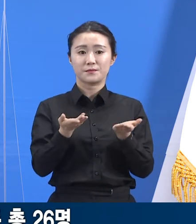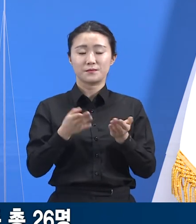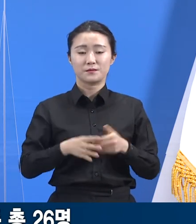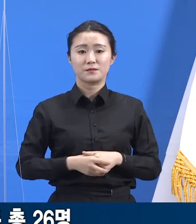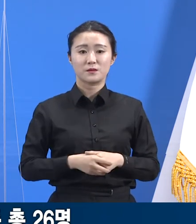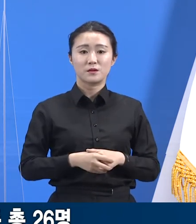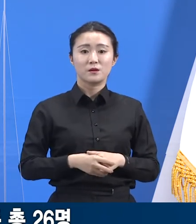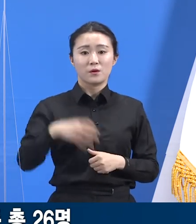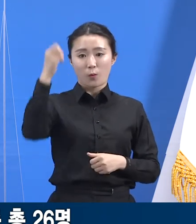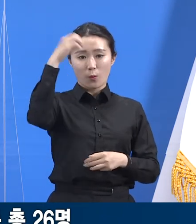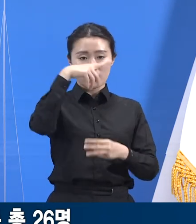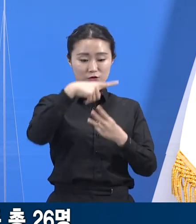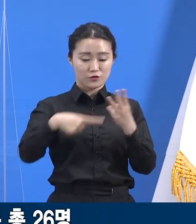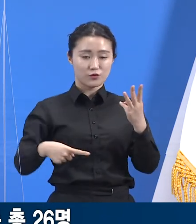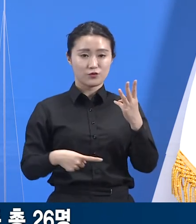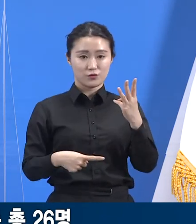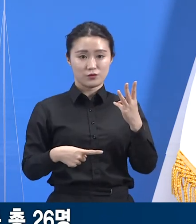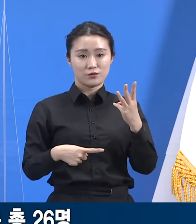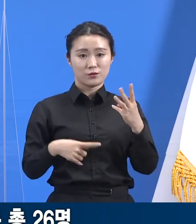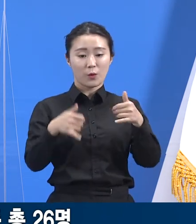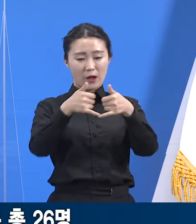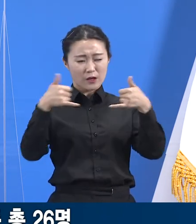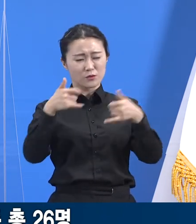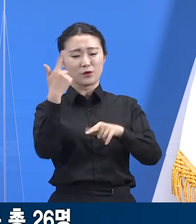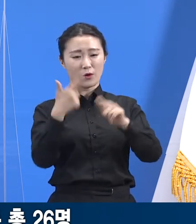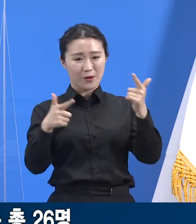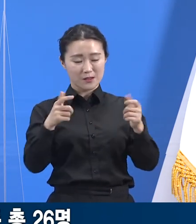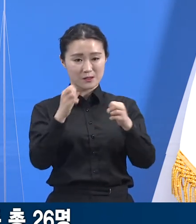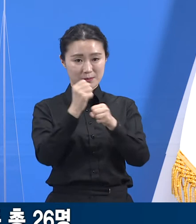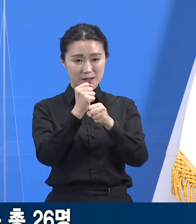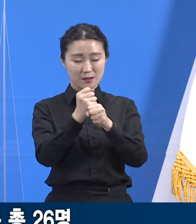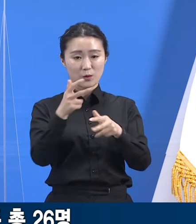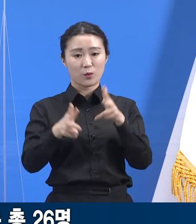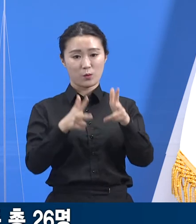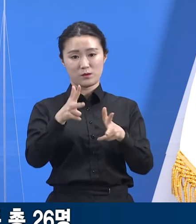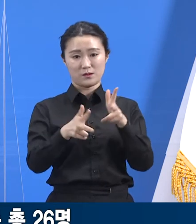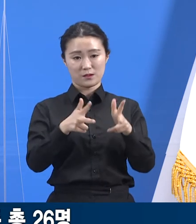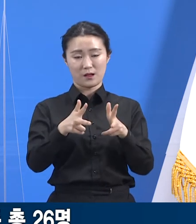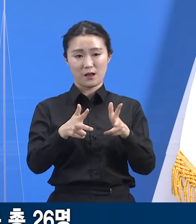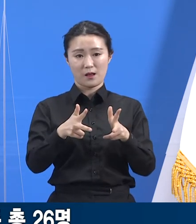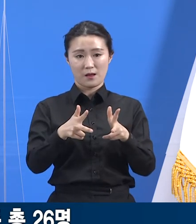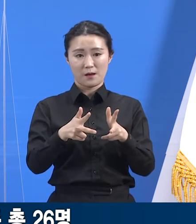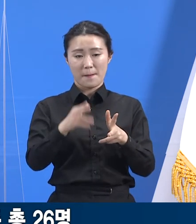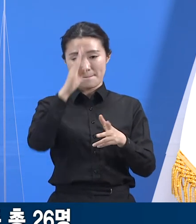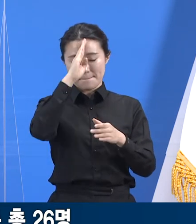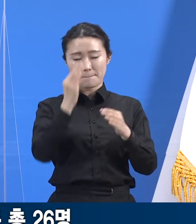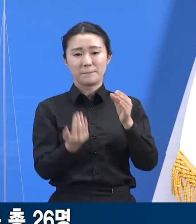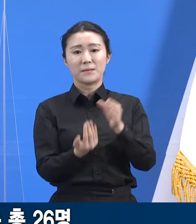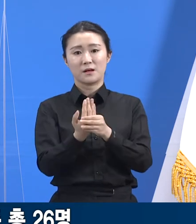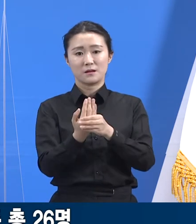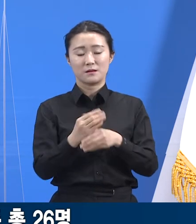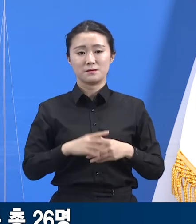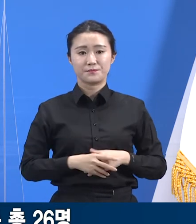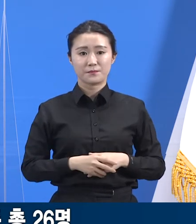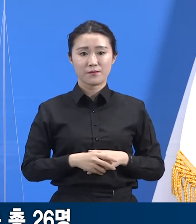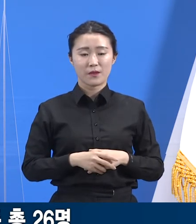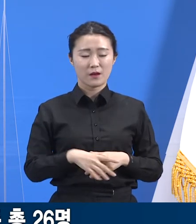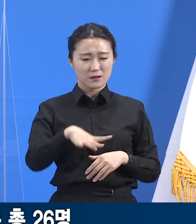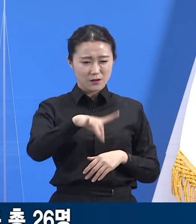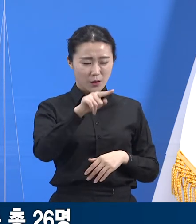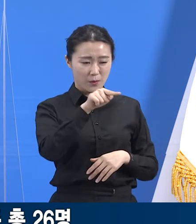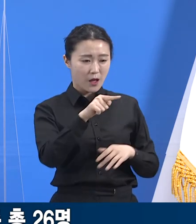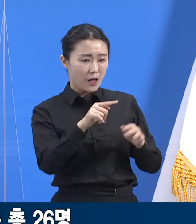지난 13일 가구 공장 근로자 1명이 최초 확진 판정을 받아 14일